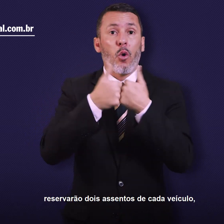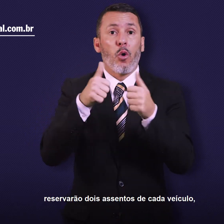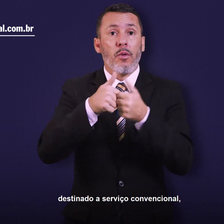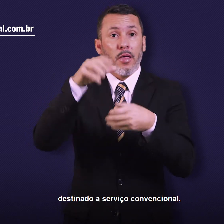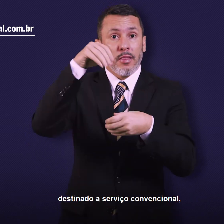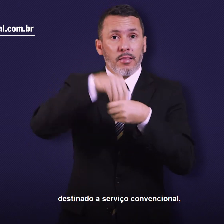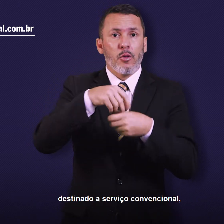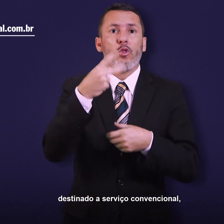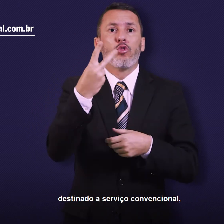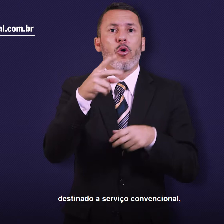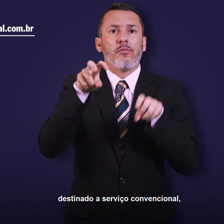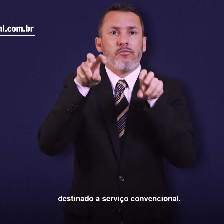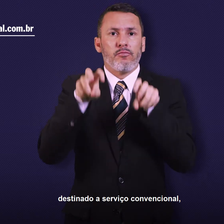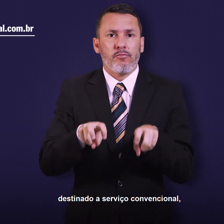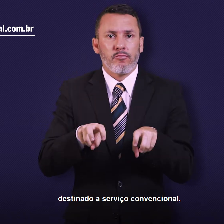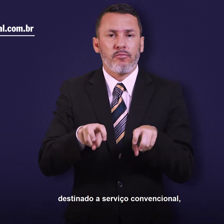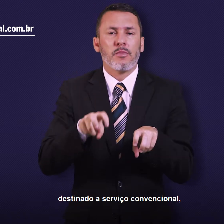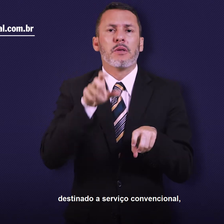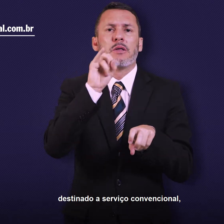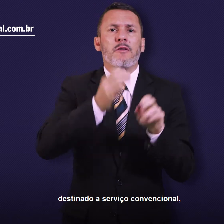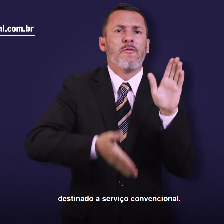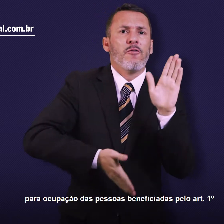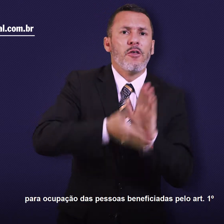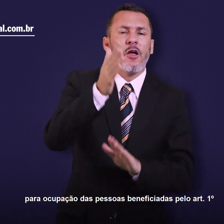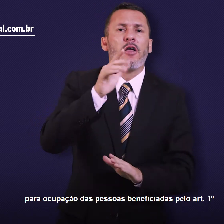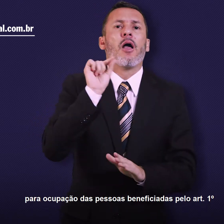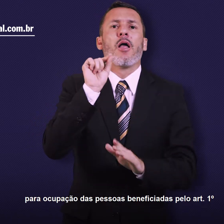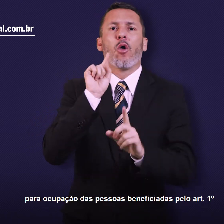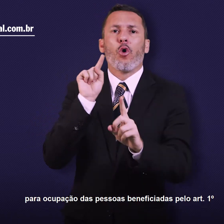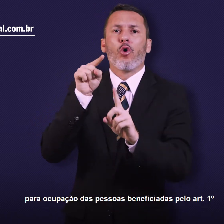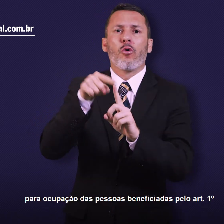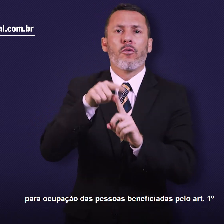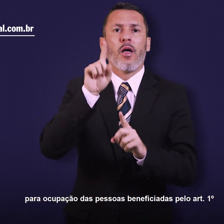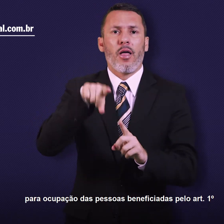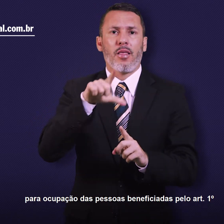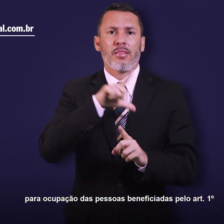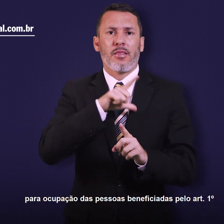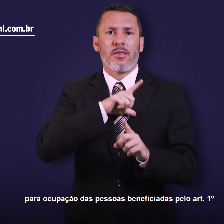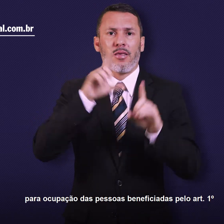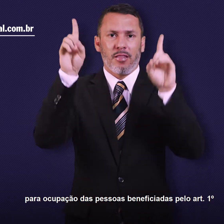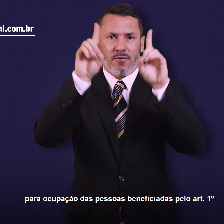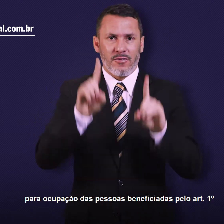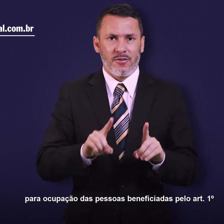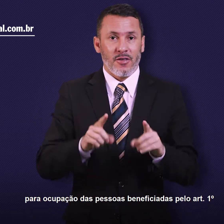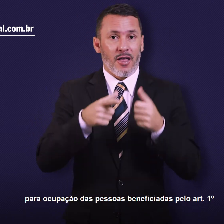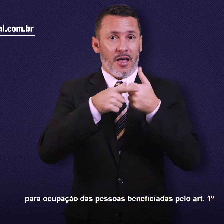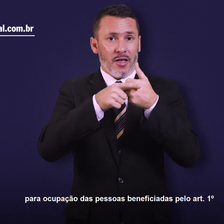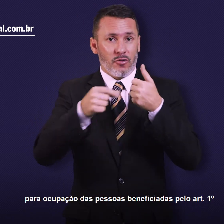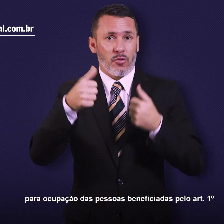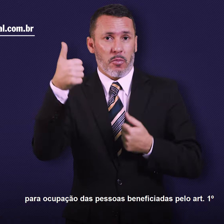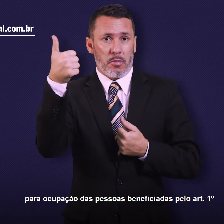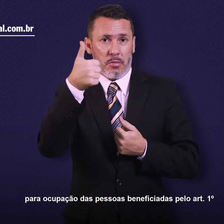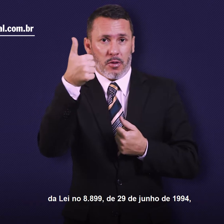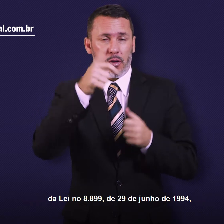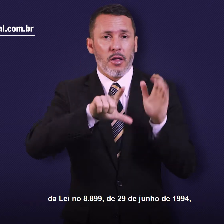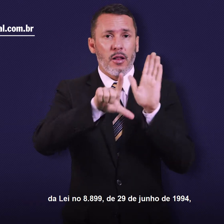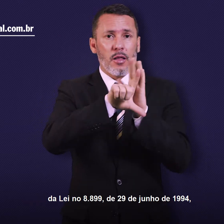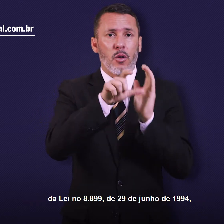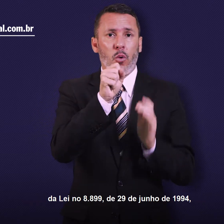destinado a serviço convencional para a ocupação das pessoas beneficiadas pelo artigo 1º da Lei nº 8